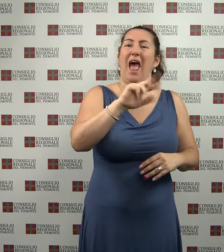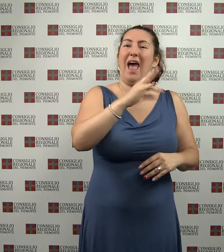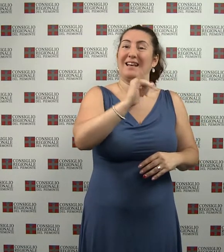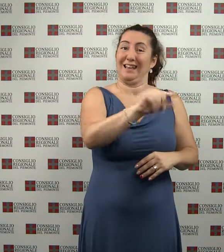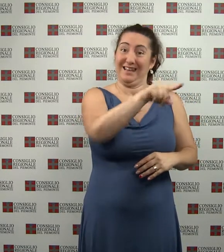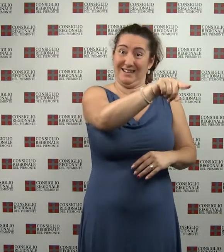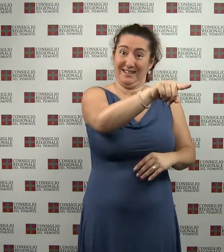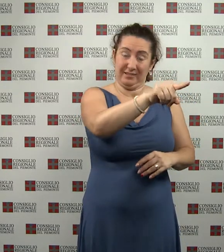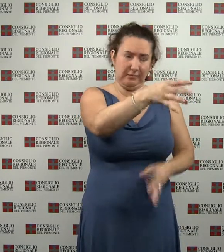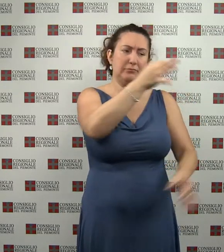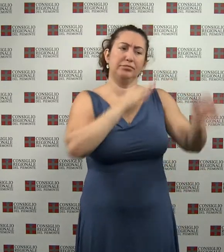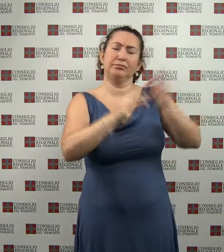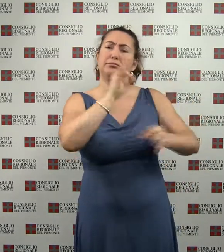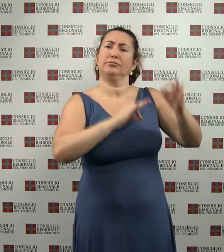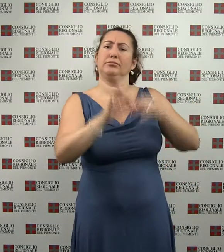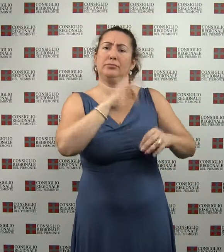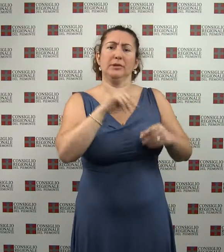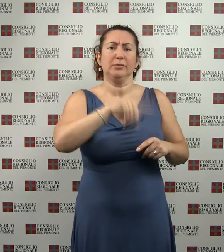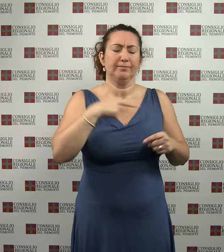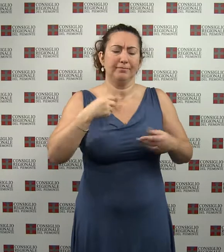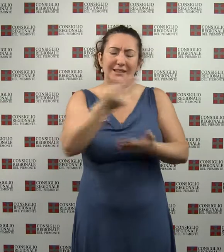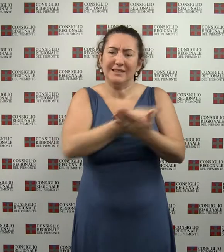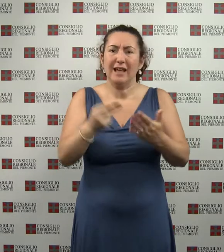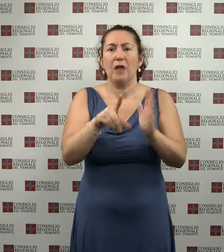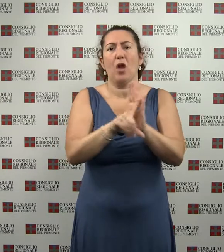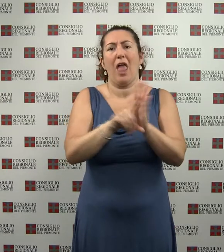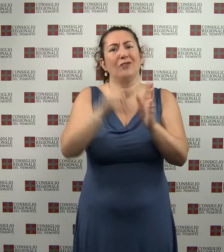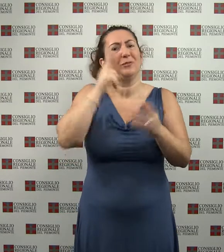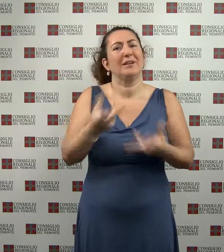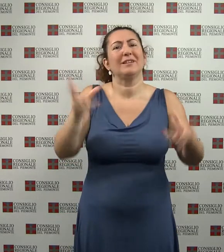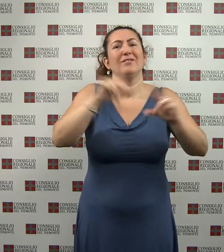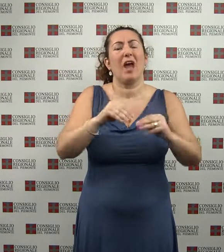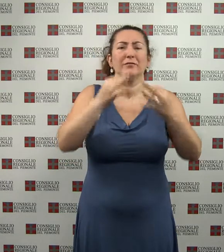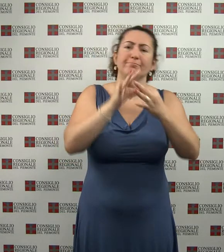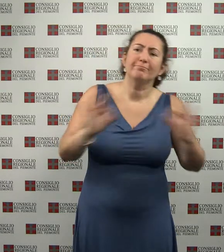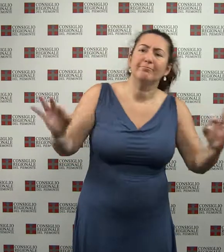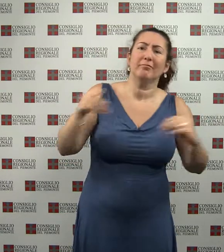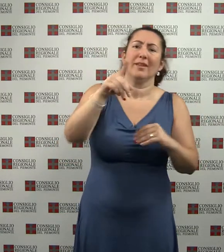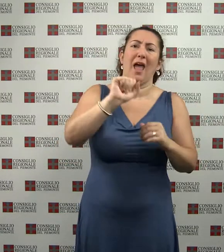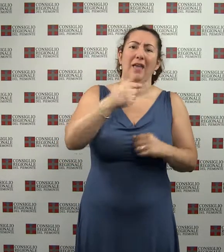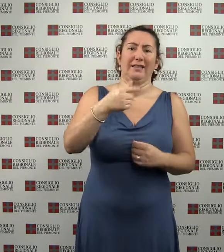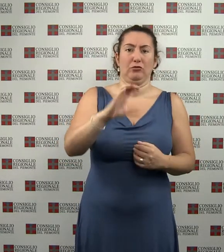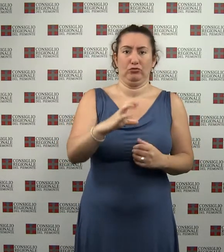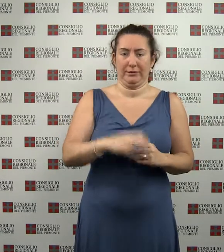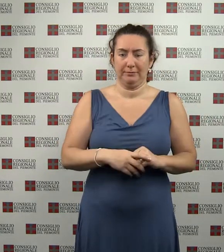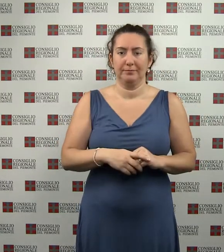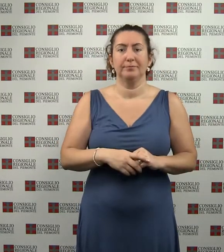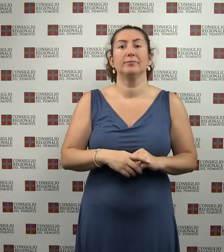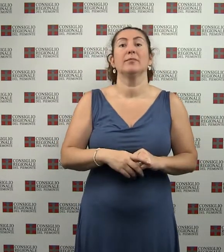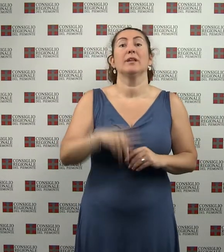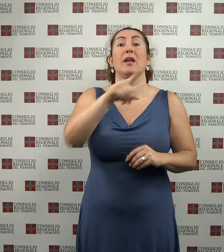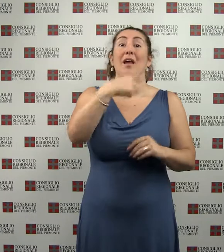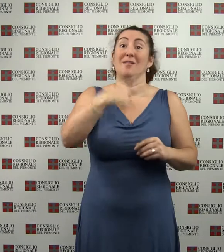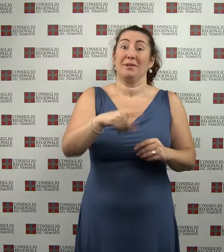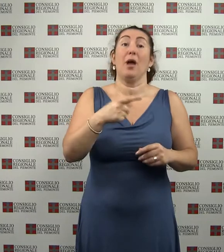iniziare l'esame del disegno di legge sul riordino delle agenzie territoriali per la casa. I punti salienti del provvedimento proposto